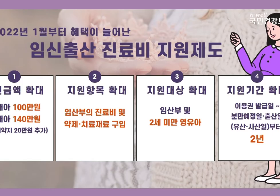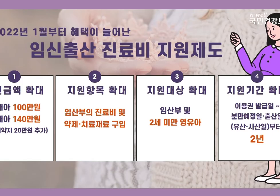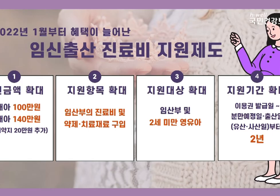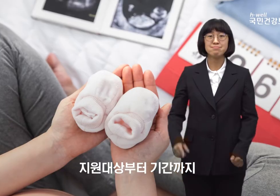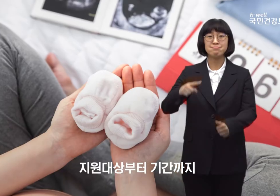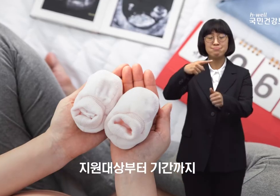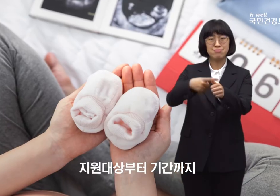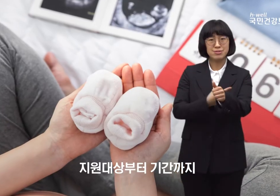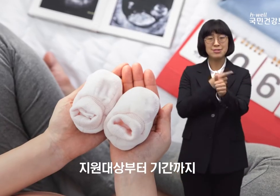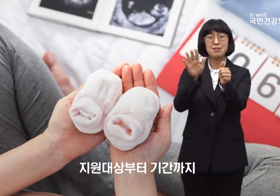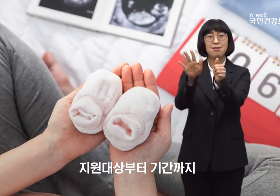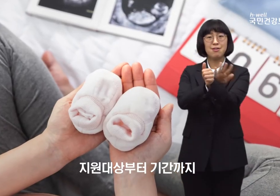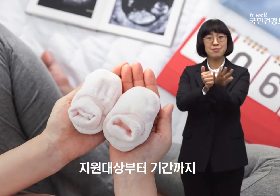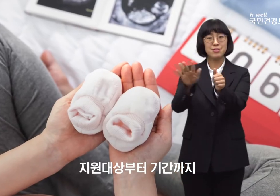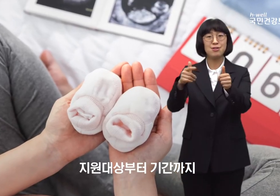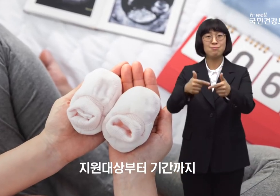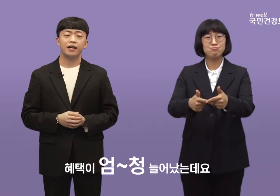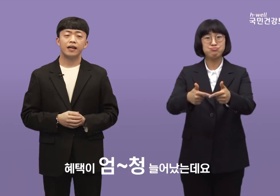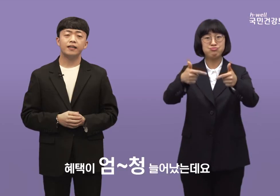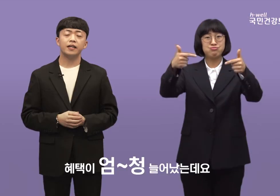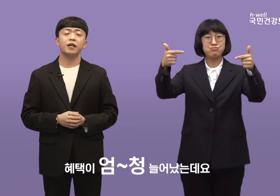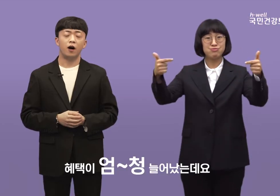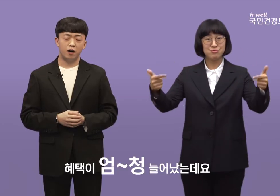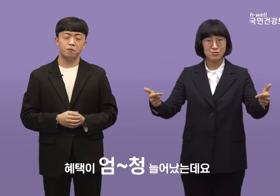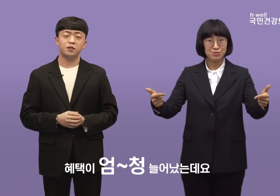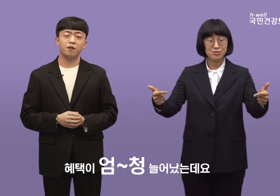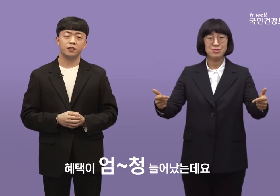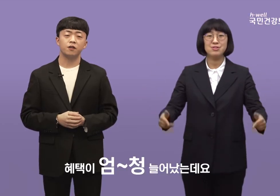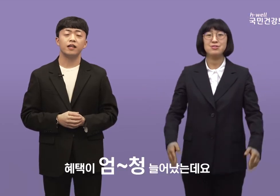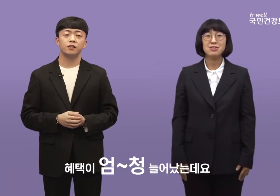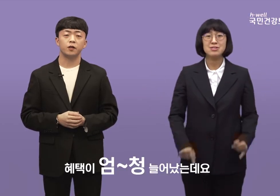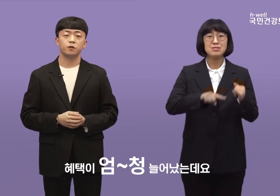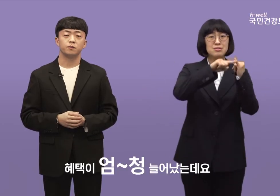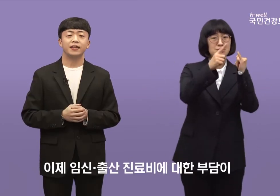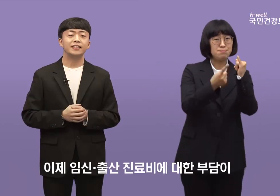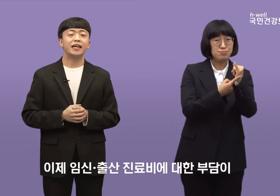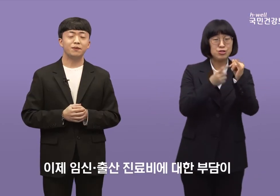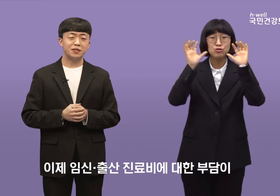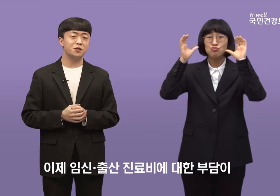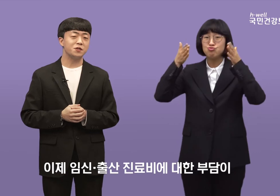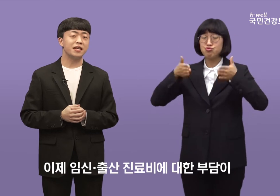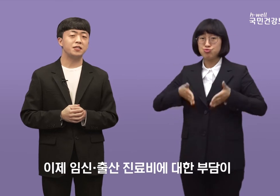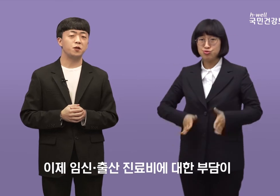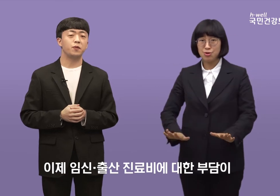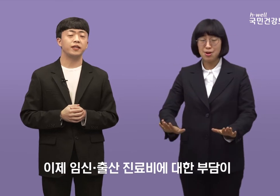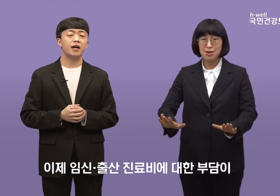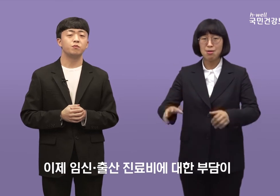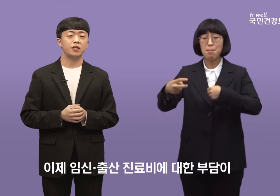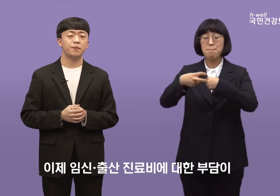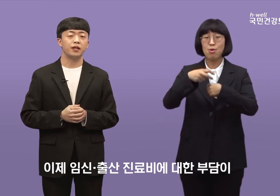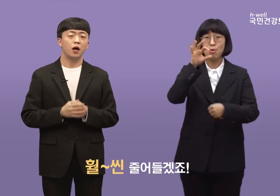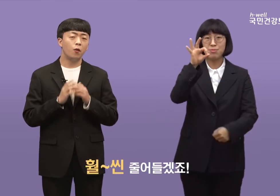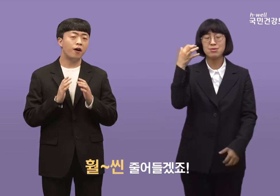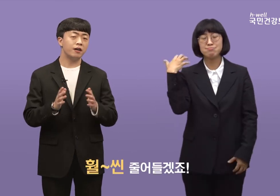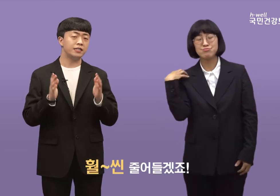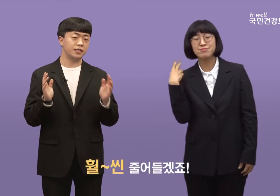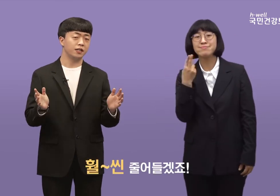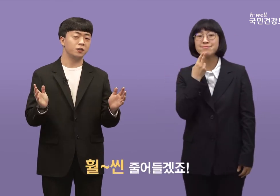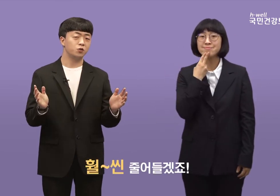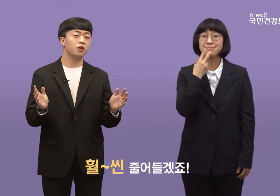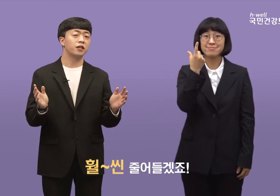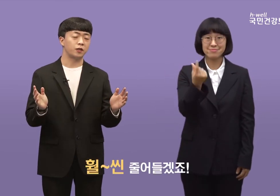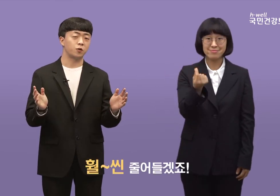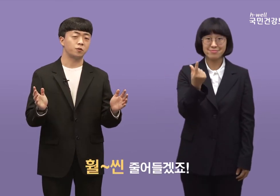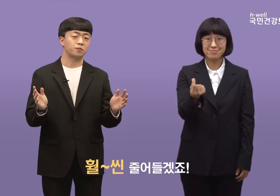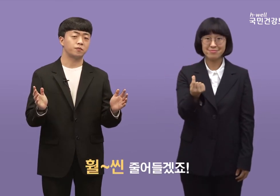지원 대상부터 기간까지 혜택이 엄청 늘어났는데요 이제 임신출산 진료비에 대한 부담이 훨씬